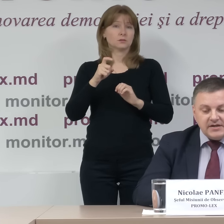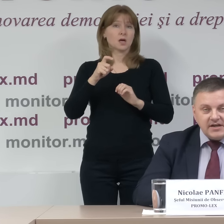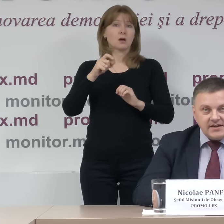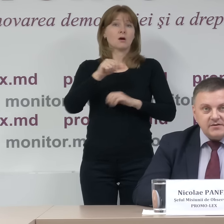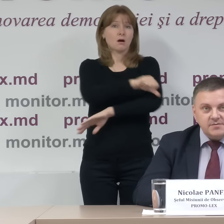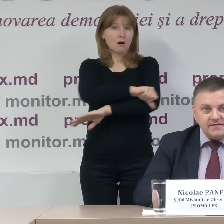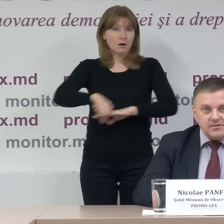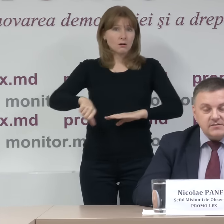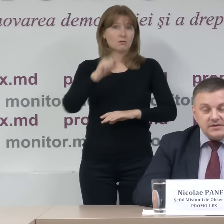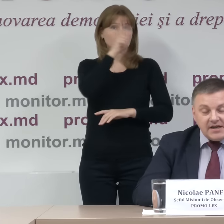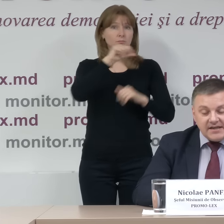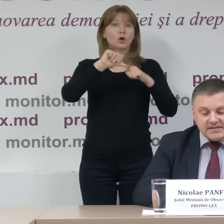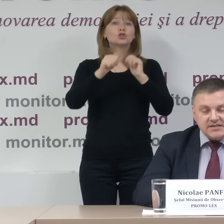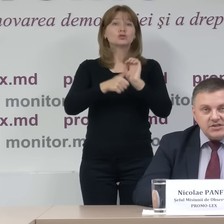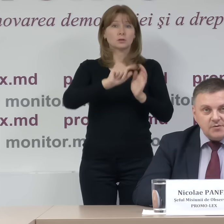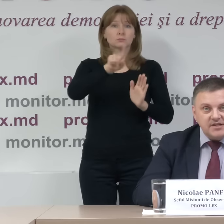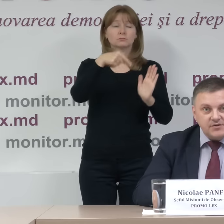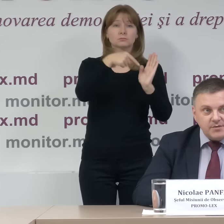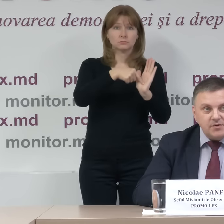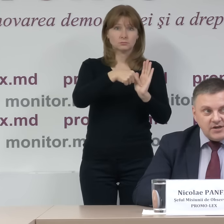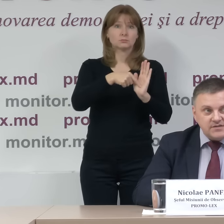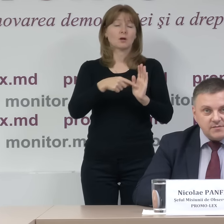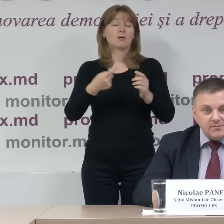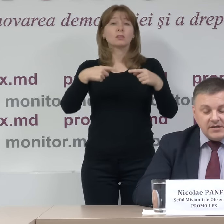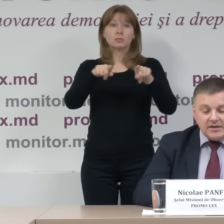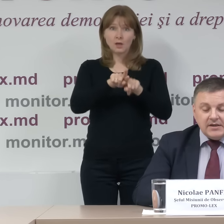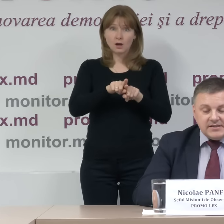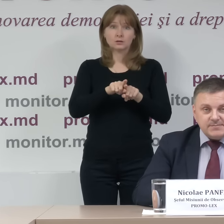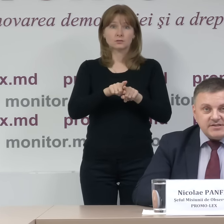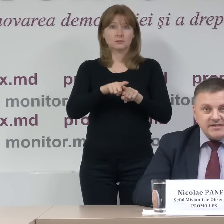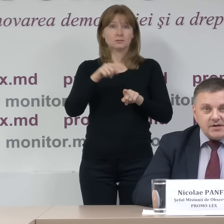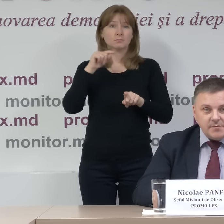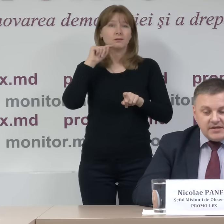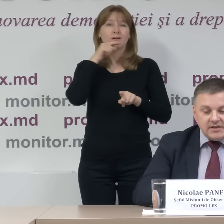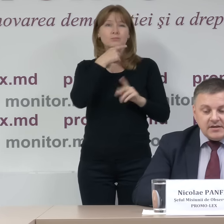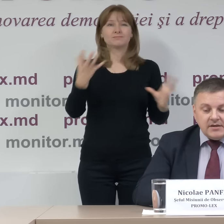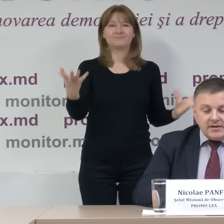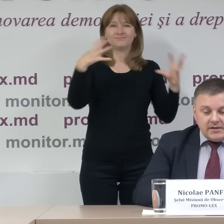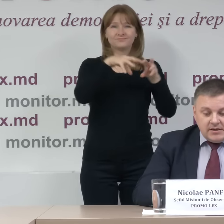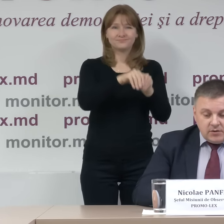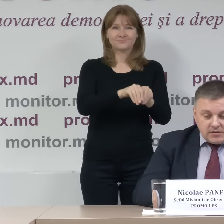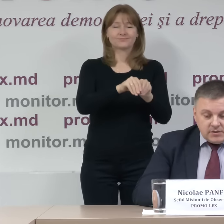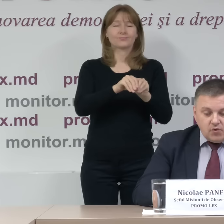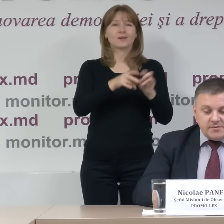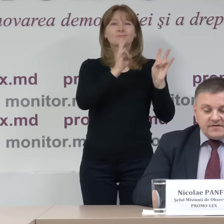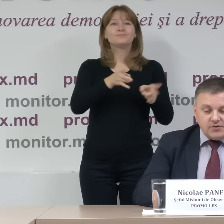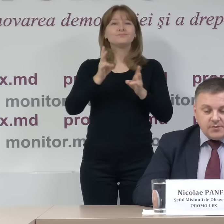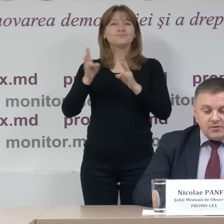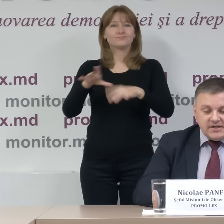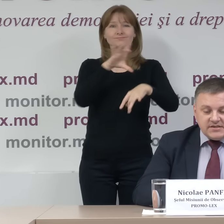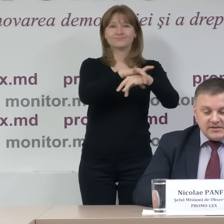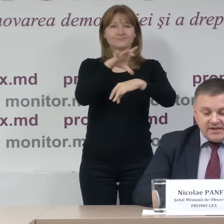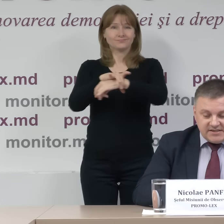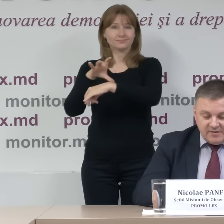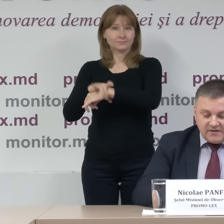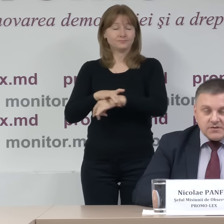diasporă, în care există și observatori promolec, vorbim despre secții acoperite cu observatori